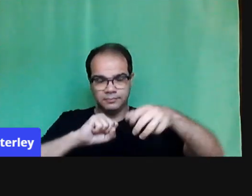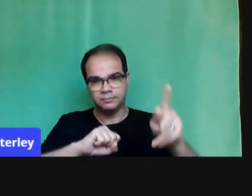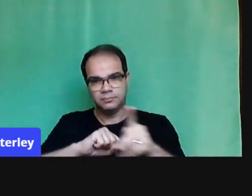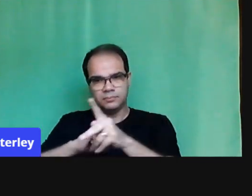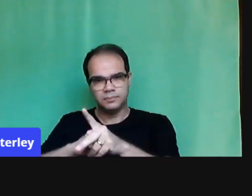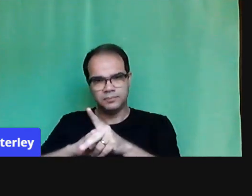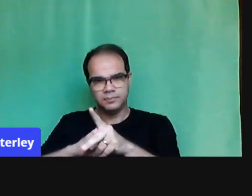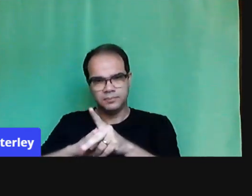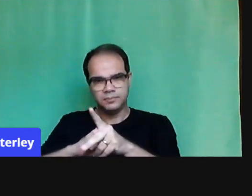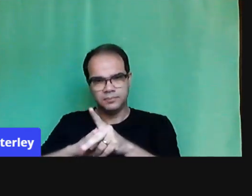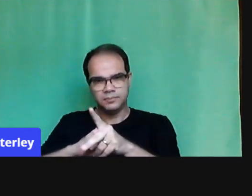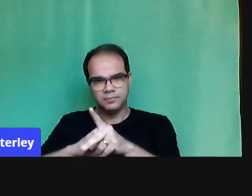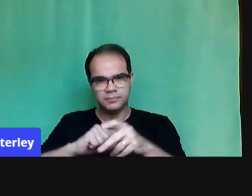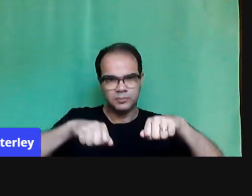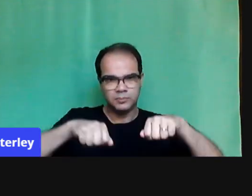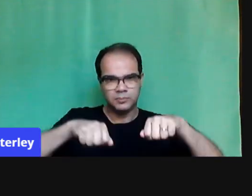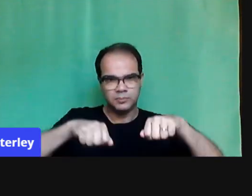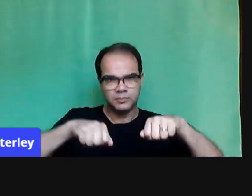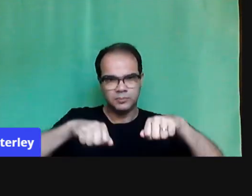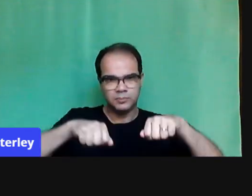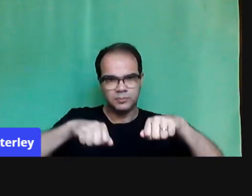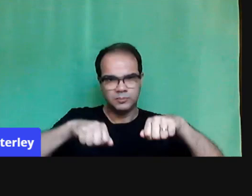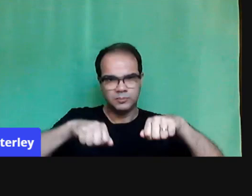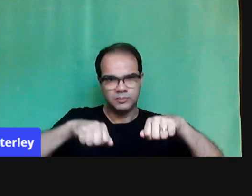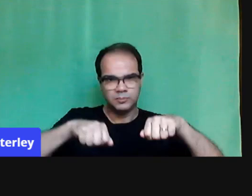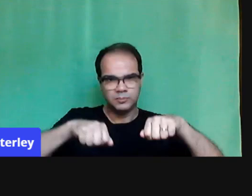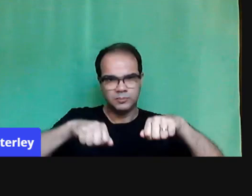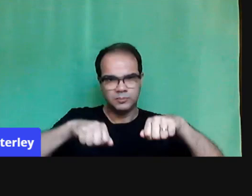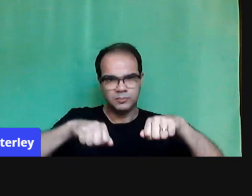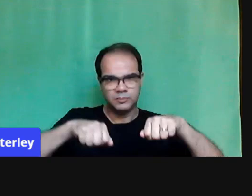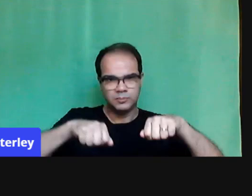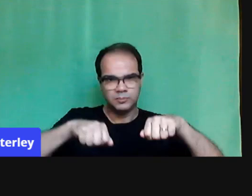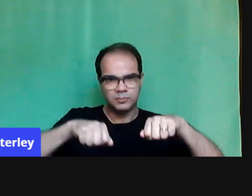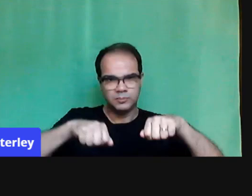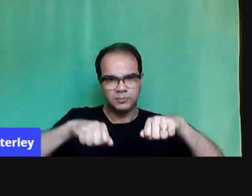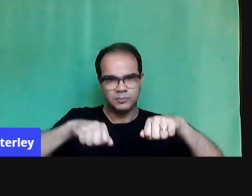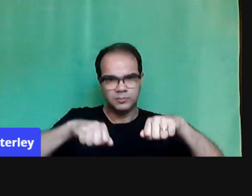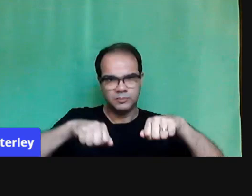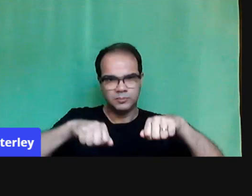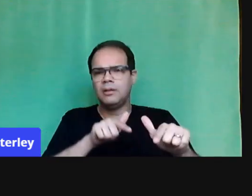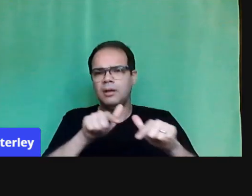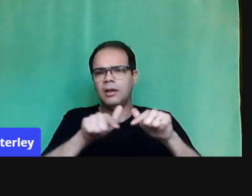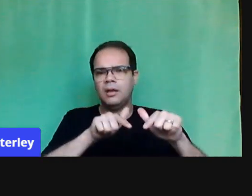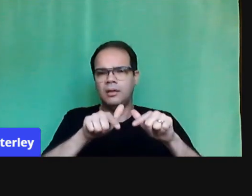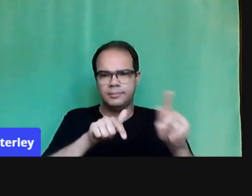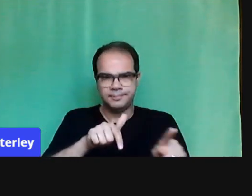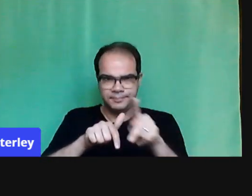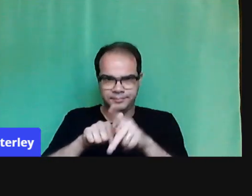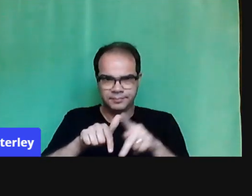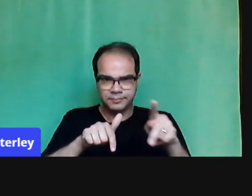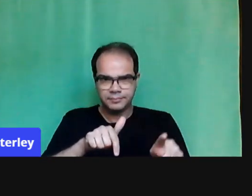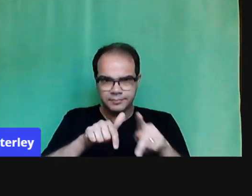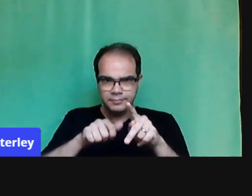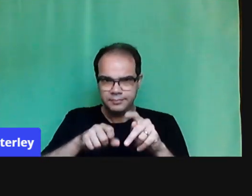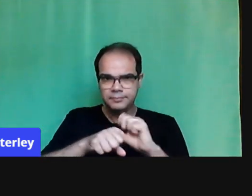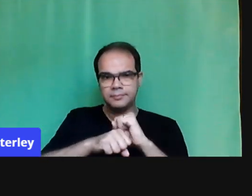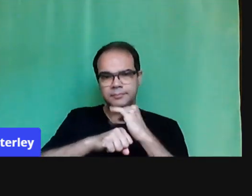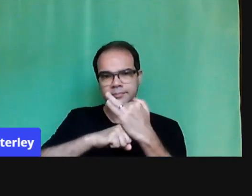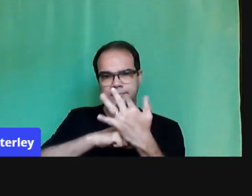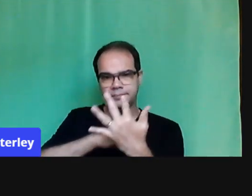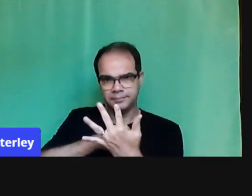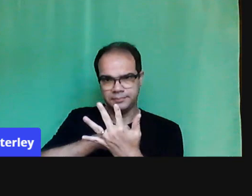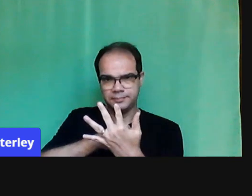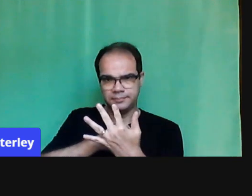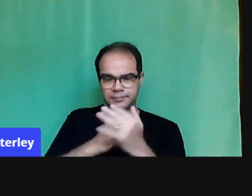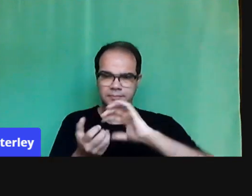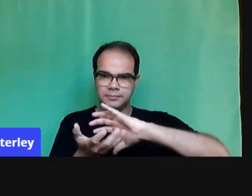gente avaliar um pouquinho, fazer um recorte, né? Quando nós falamos em trabalho docente em tempo de pandemia, qual o